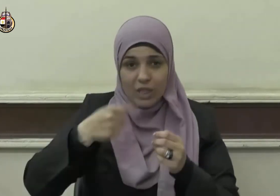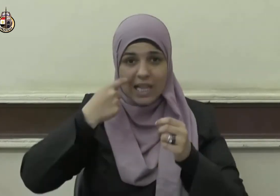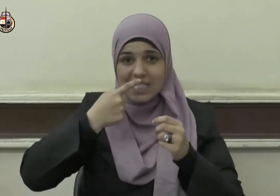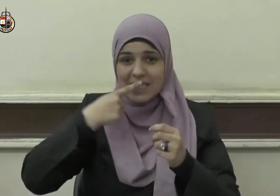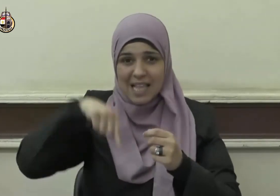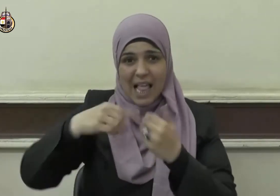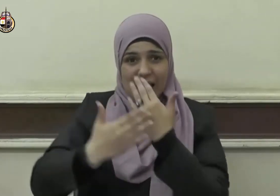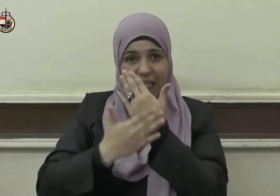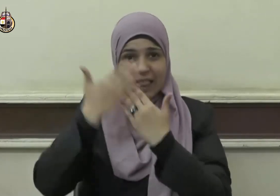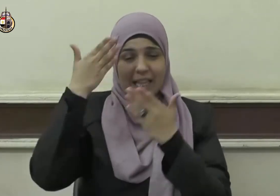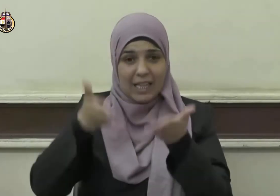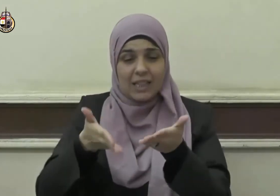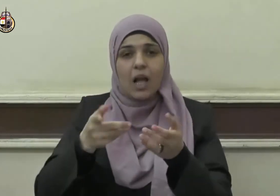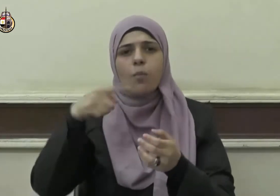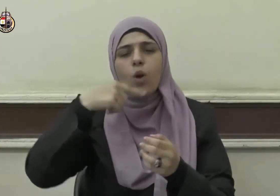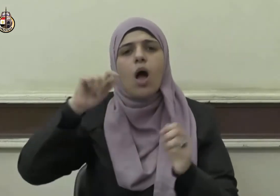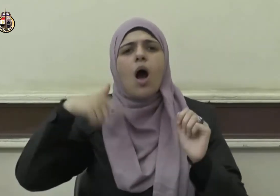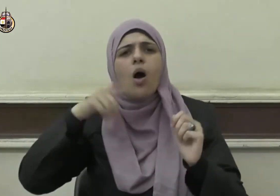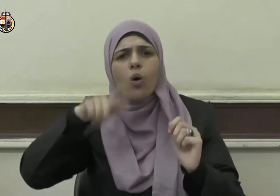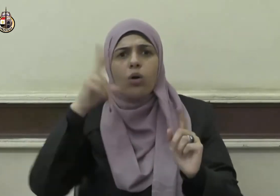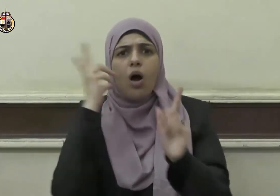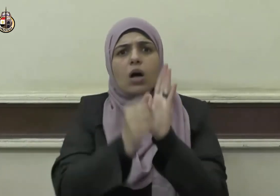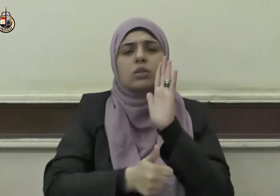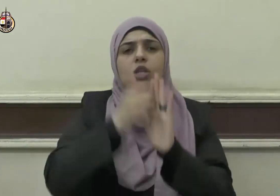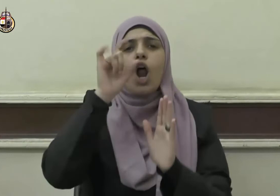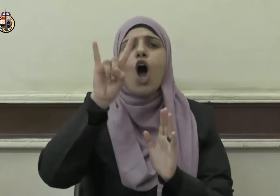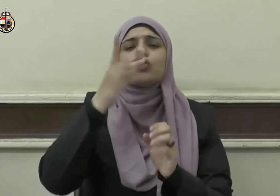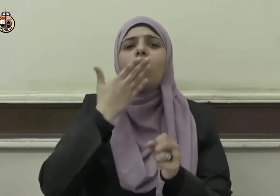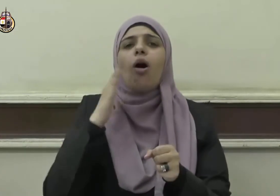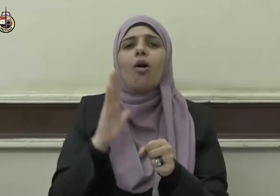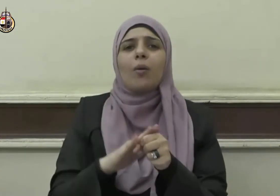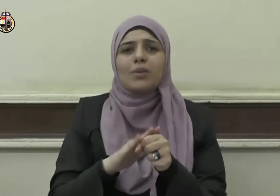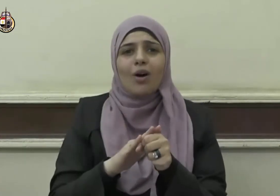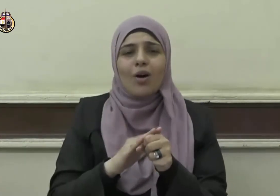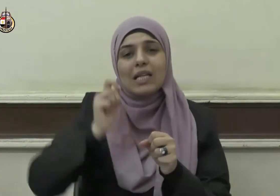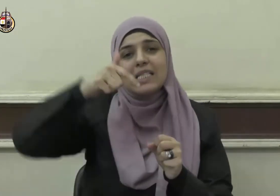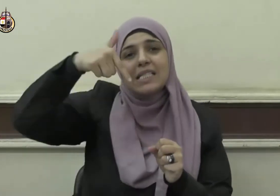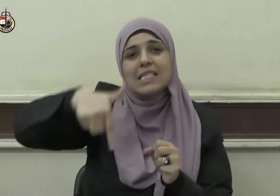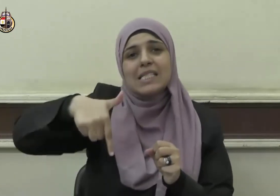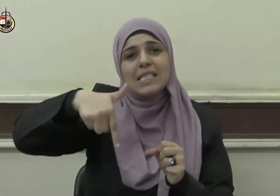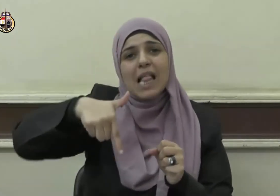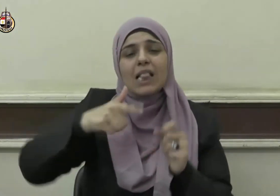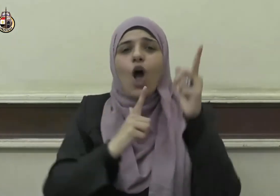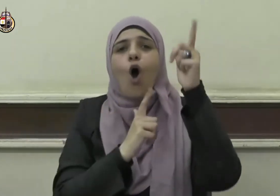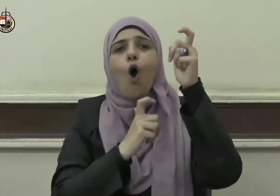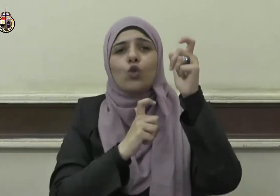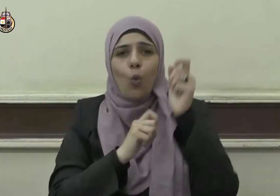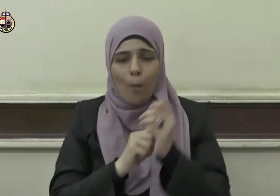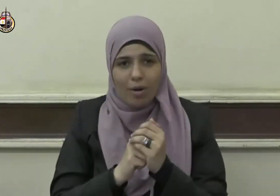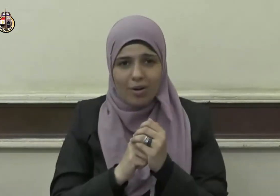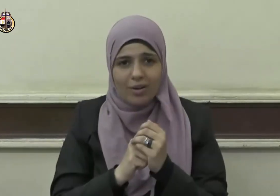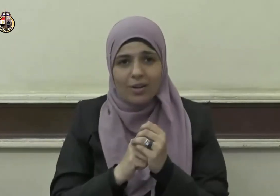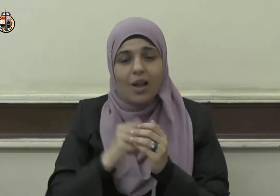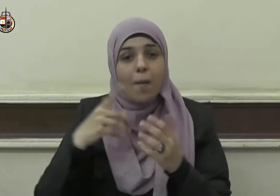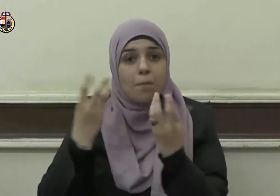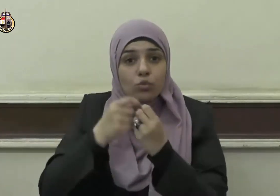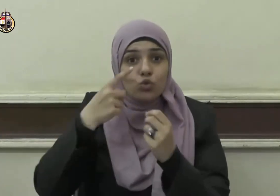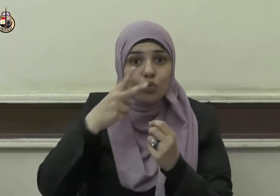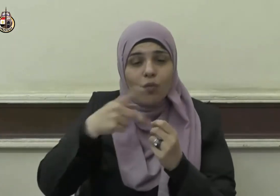كان انتصار العاشر من رمضان السادس من أكتوبر الذي وفق